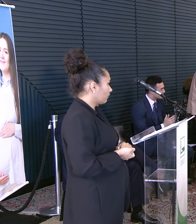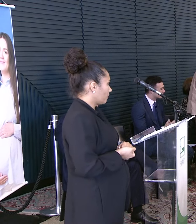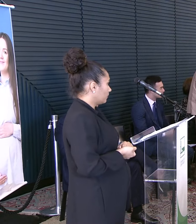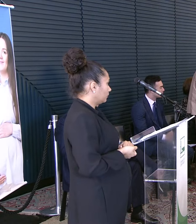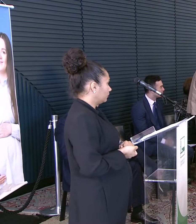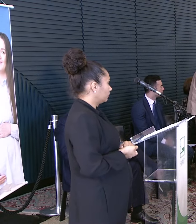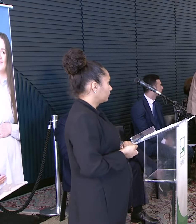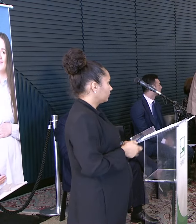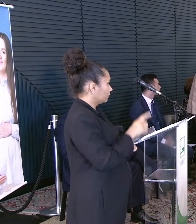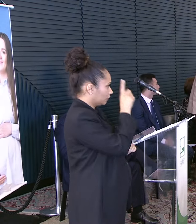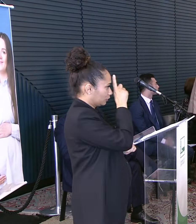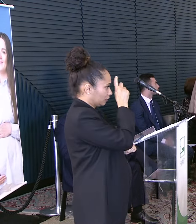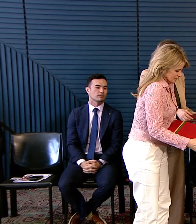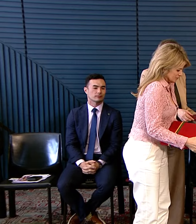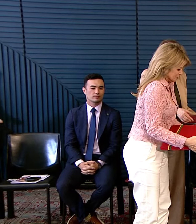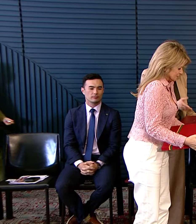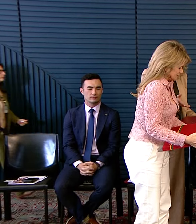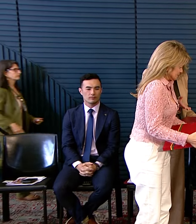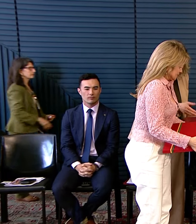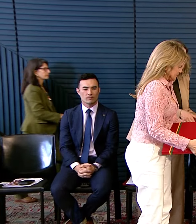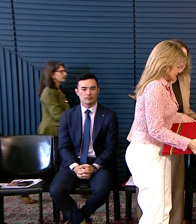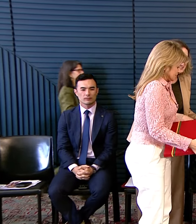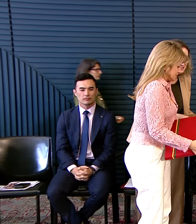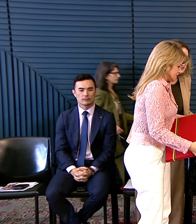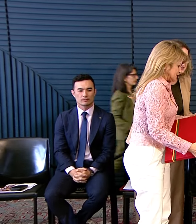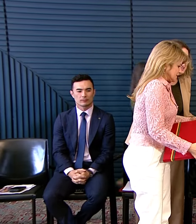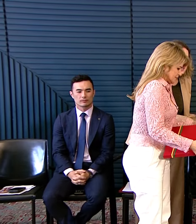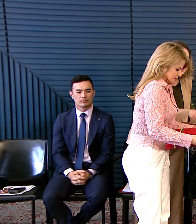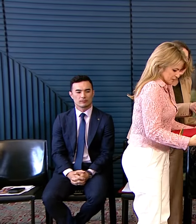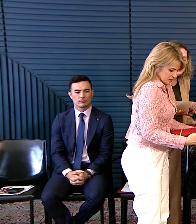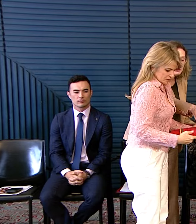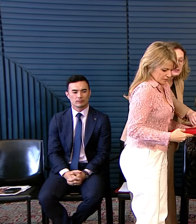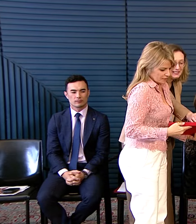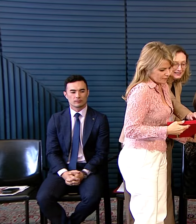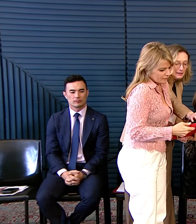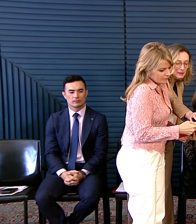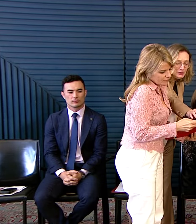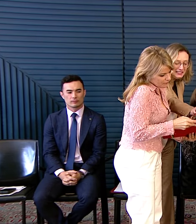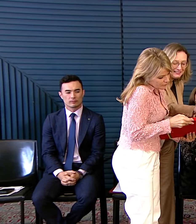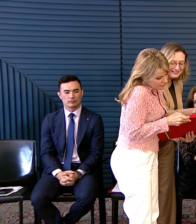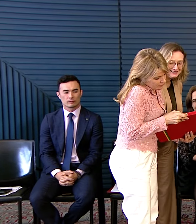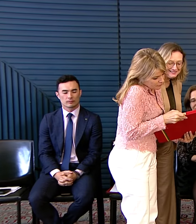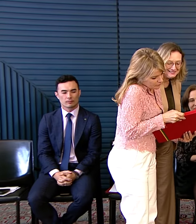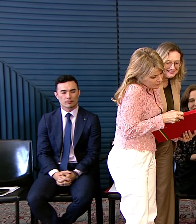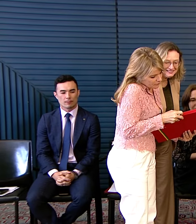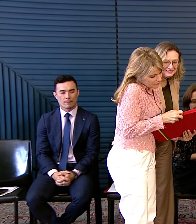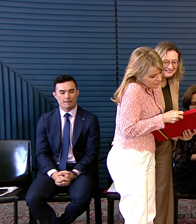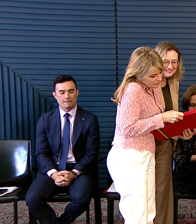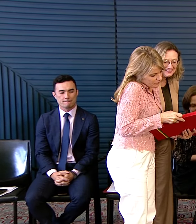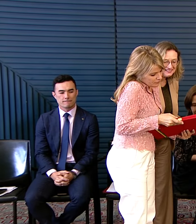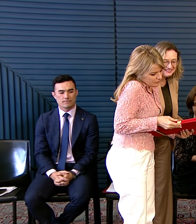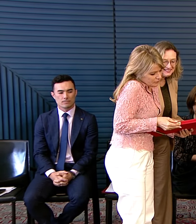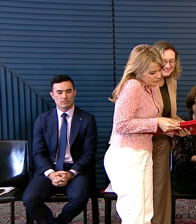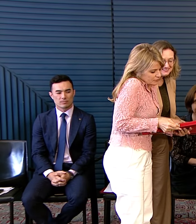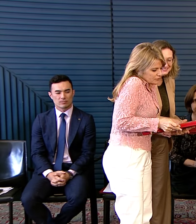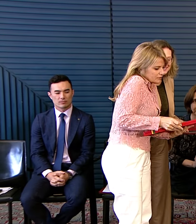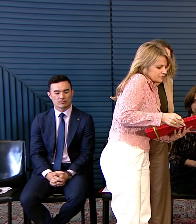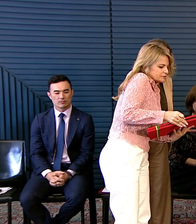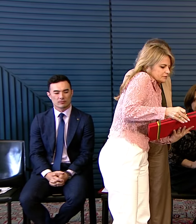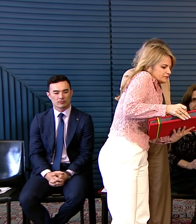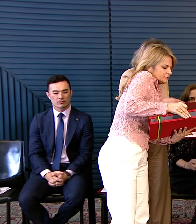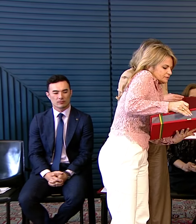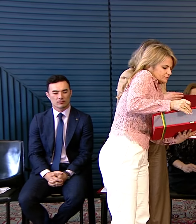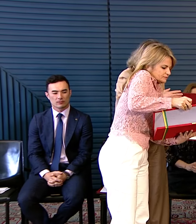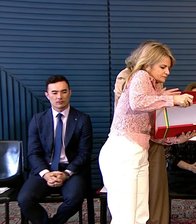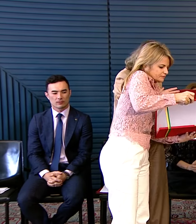O Hospital Estadual de Jatai Doutor Serafim de Carvalho Prioriza o cuidado Com gestantes e puérperas Visando a um